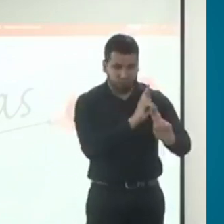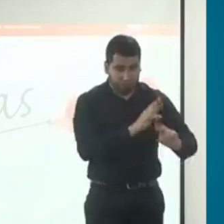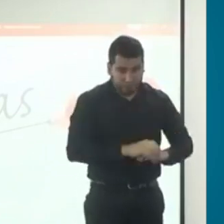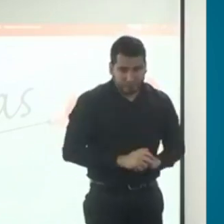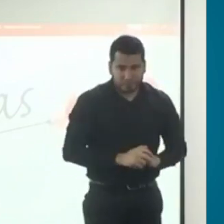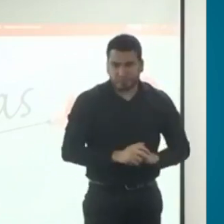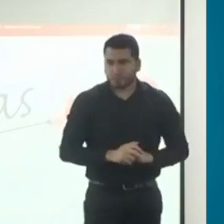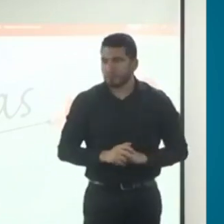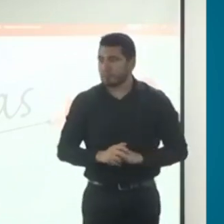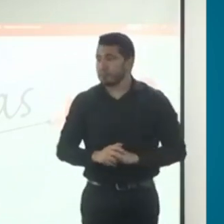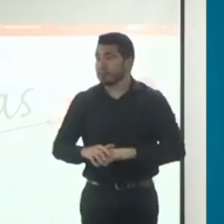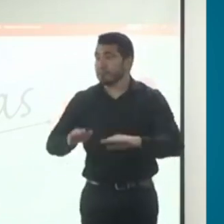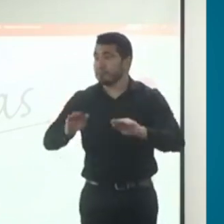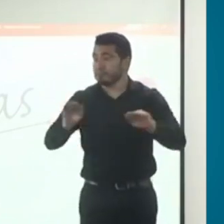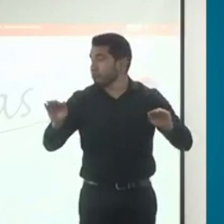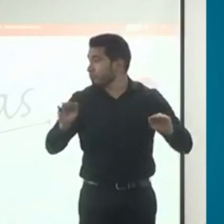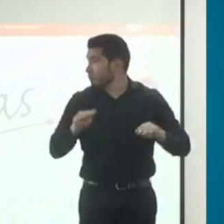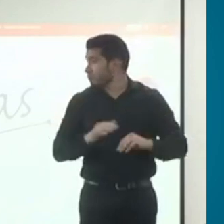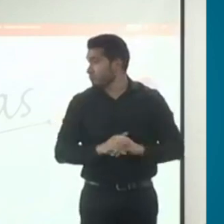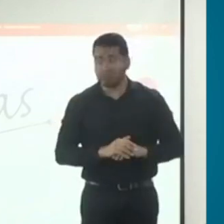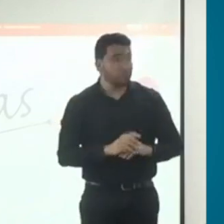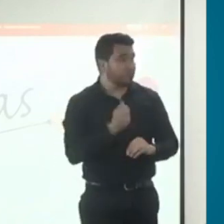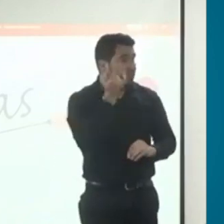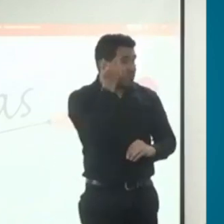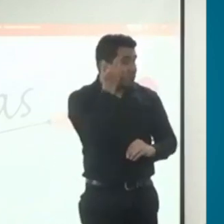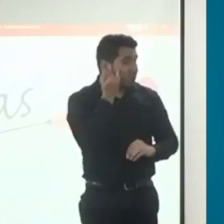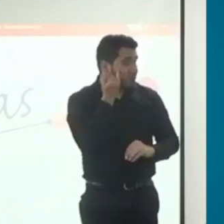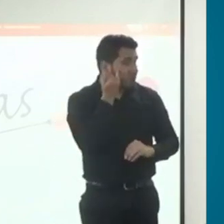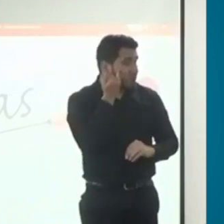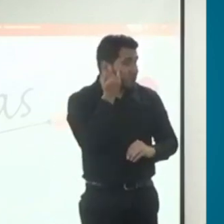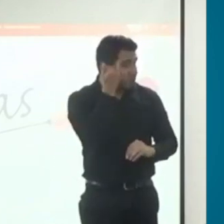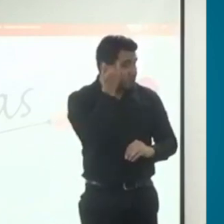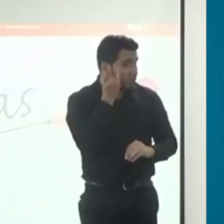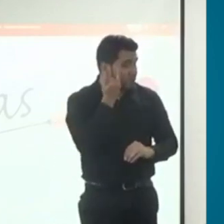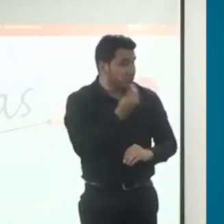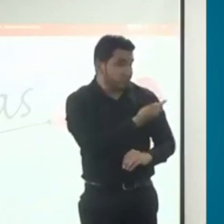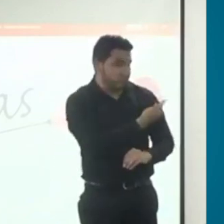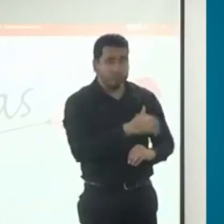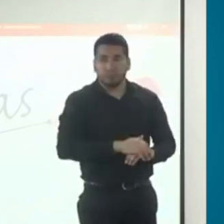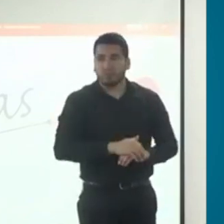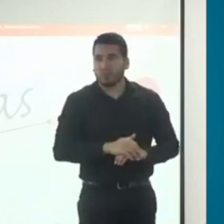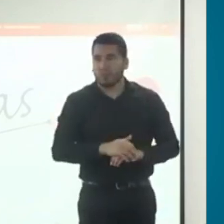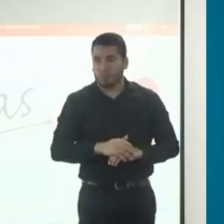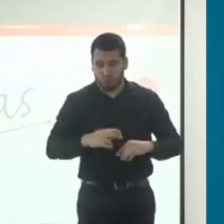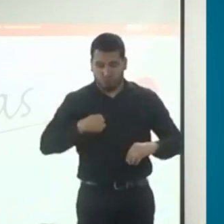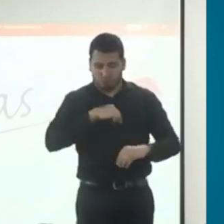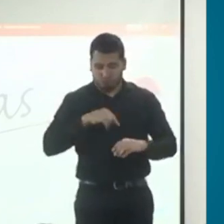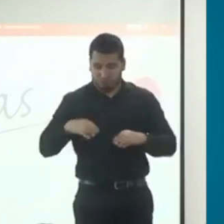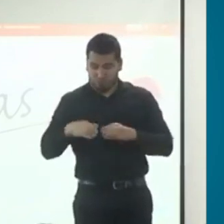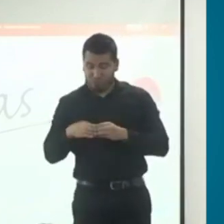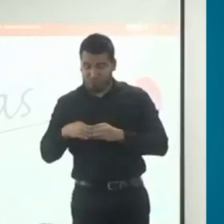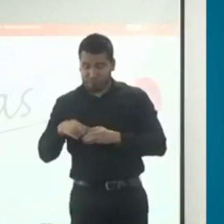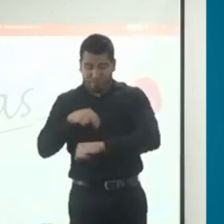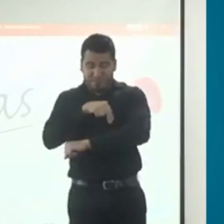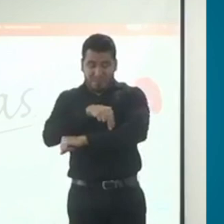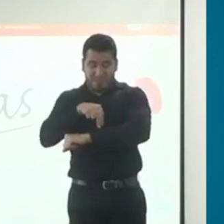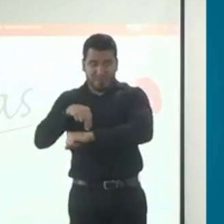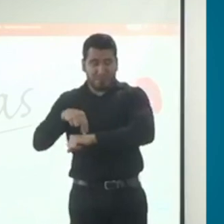Joana, si está por ahí, de nuestra parte, en este momento damos por terminado el conversatorio. Muchas